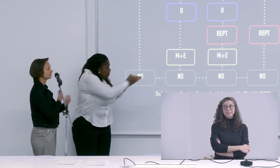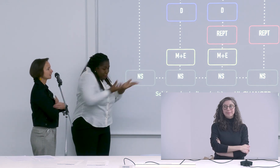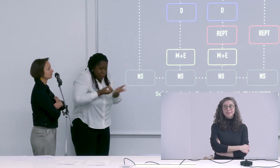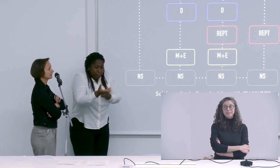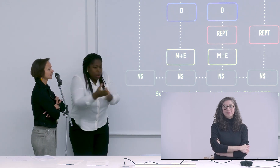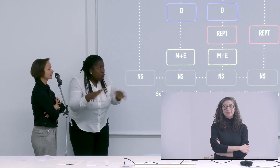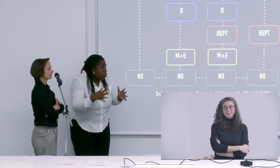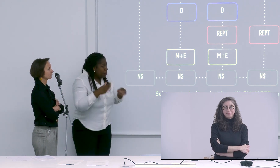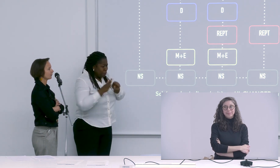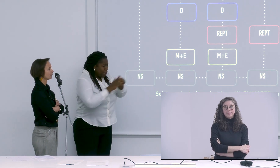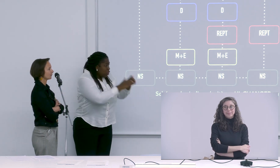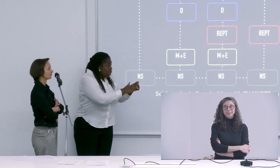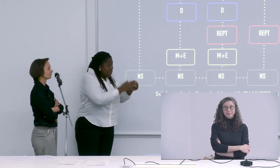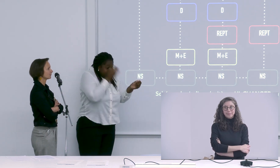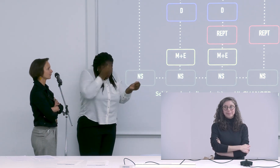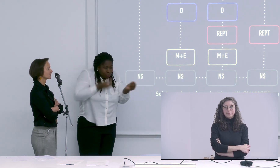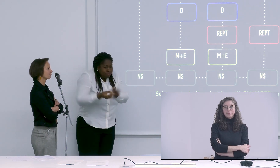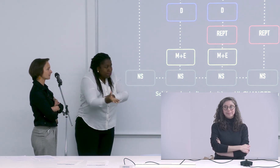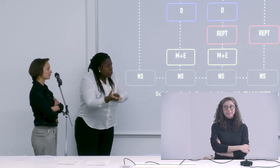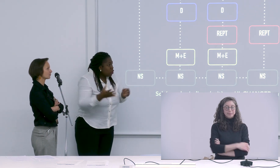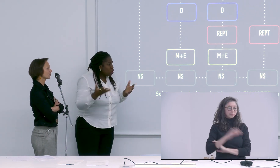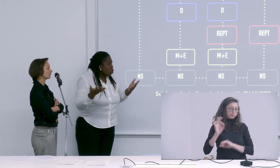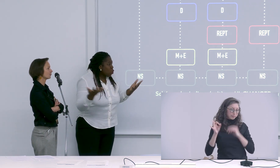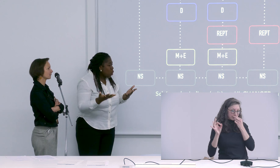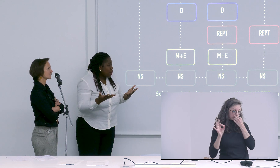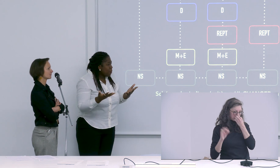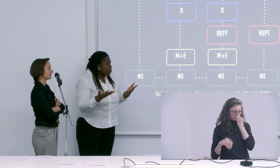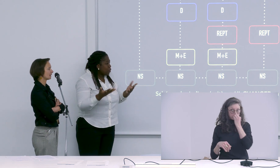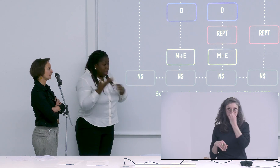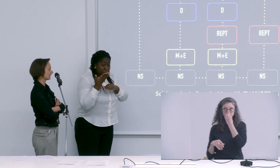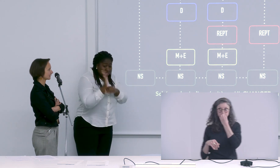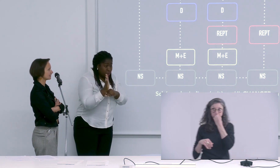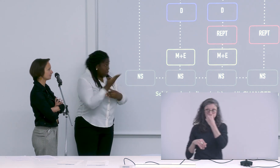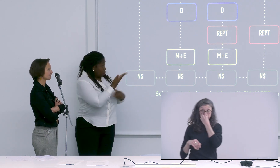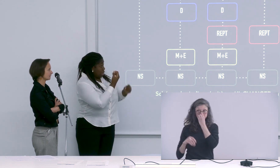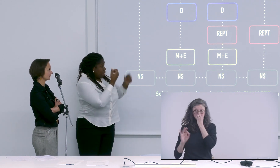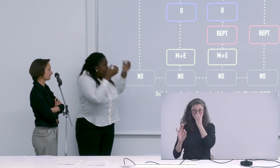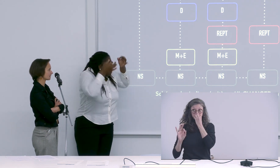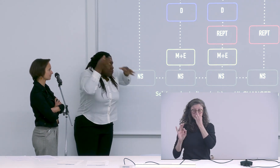objectif prioritaire dans cette façon de présenter la créativité en LSF